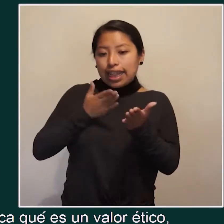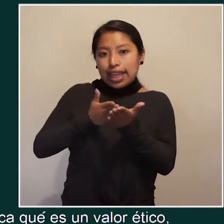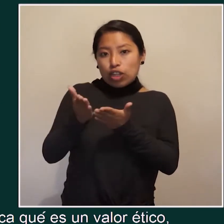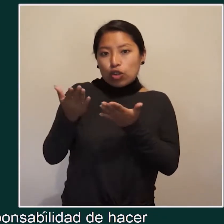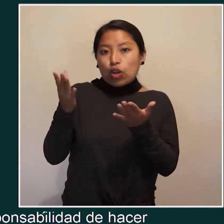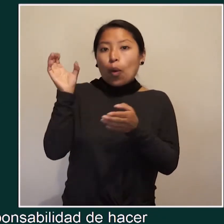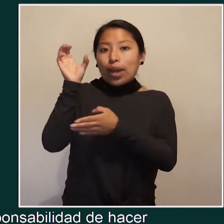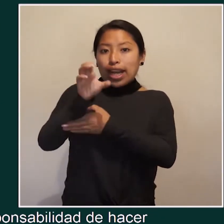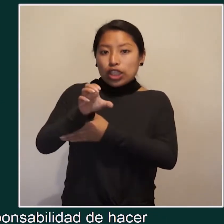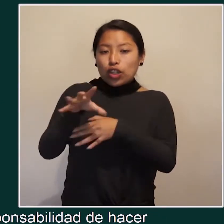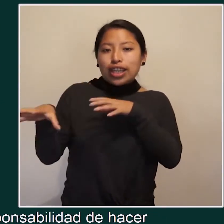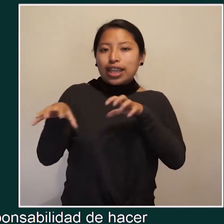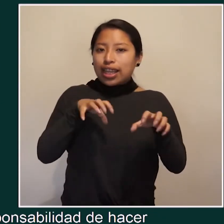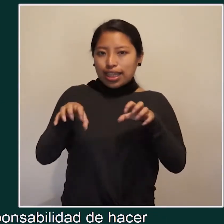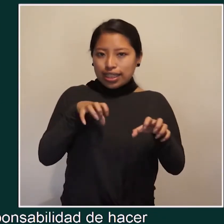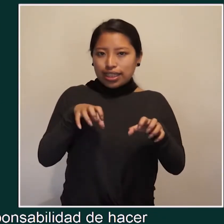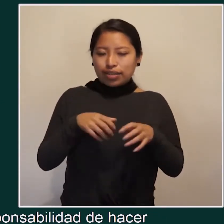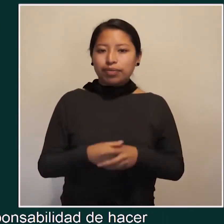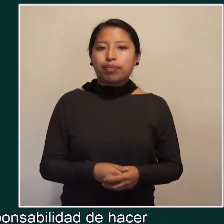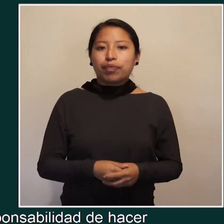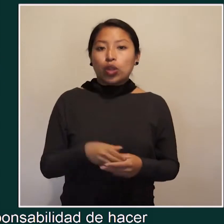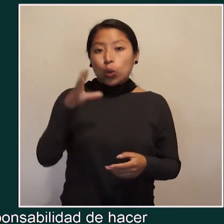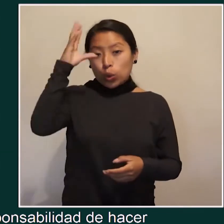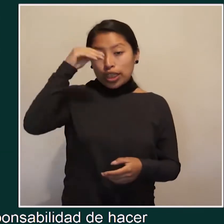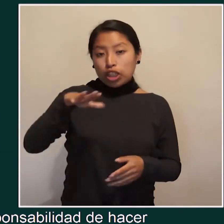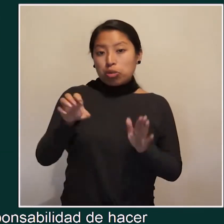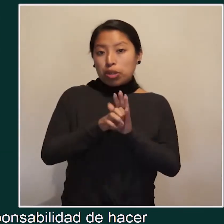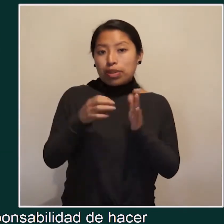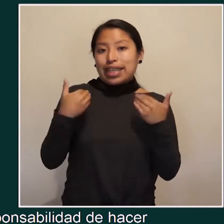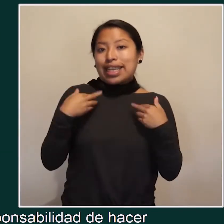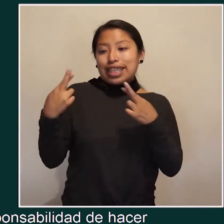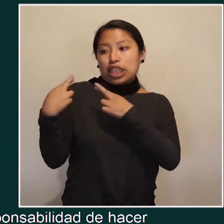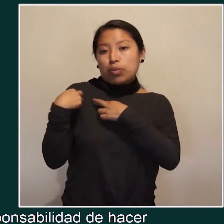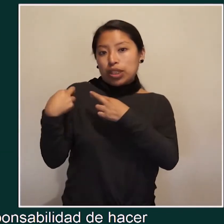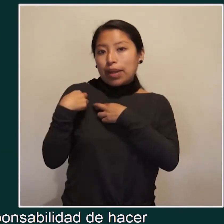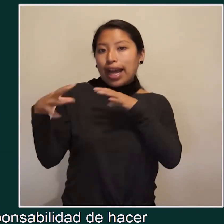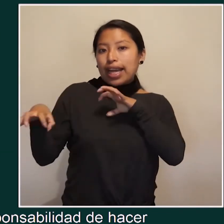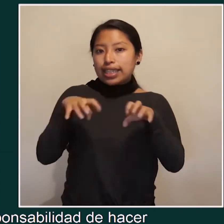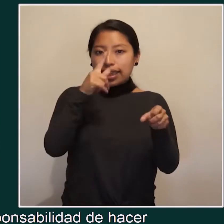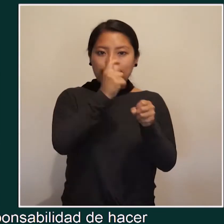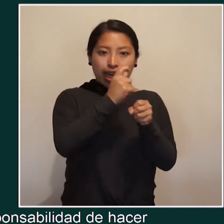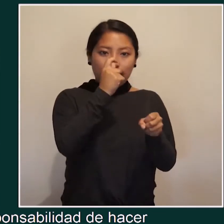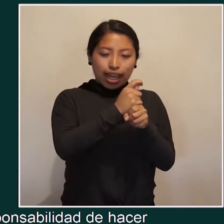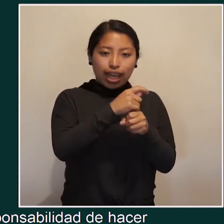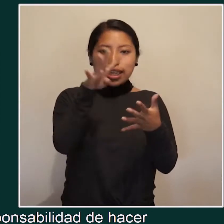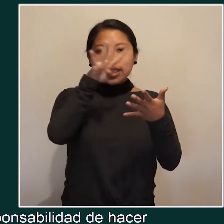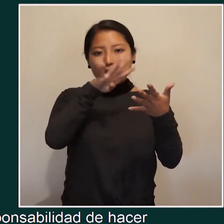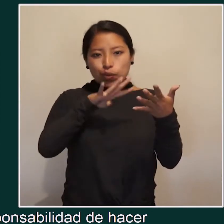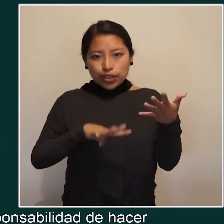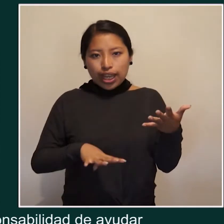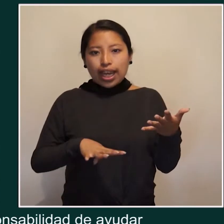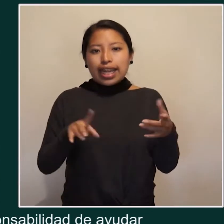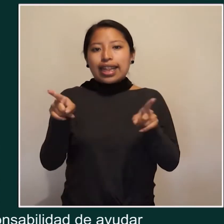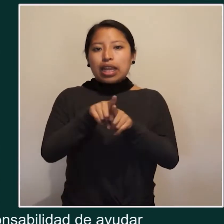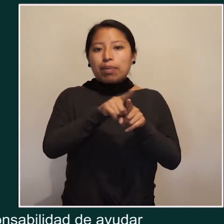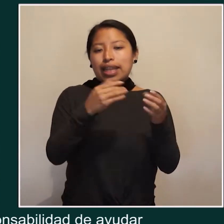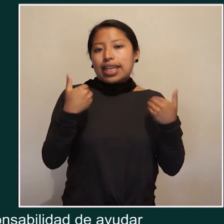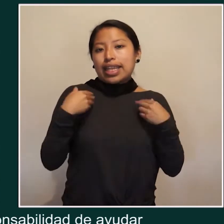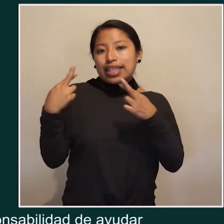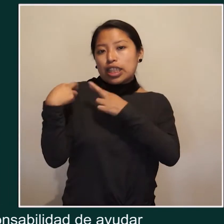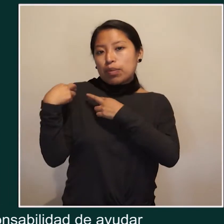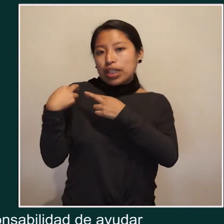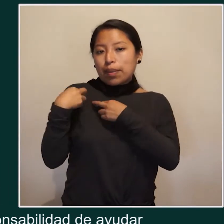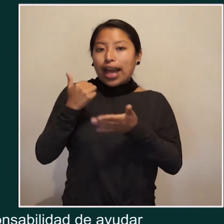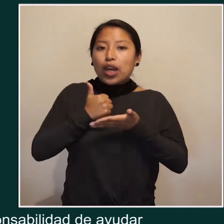cumplirlas, ¿no? Por ejemplo, un niño tiene la responsabilidad de hacer las tareas, de estudiar. También tiene la